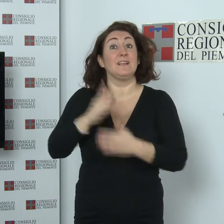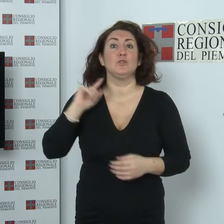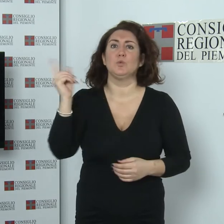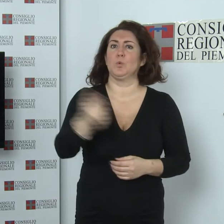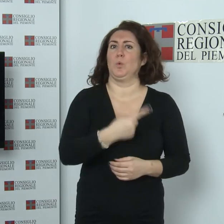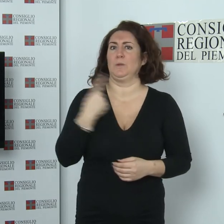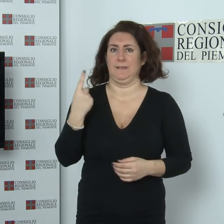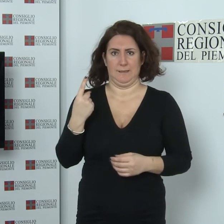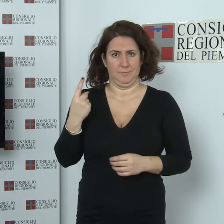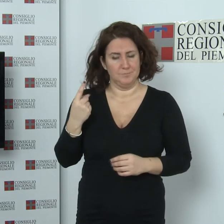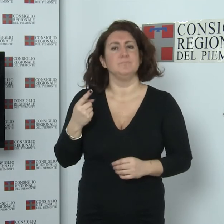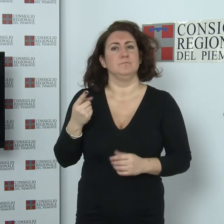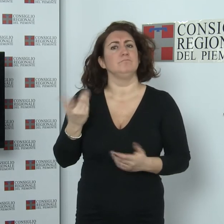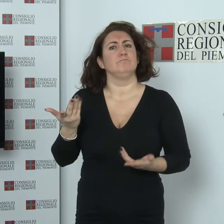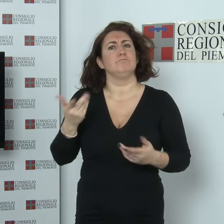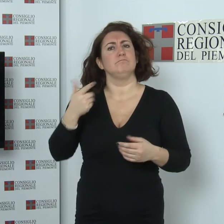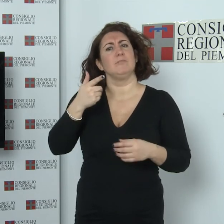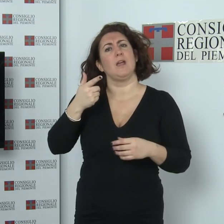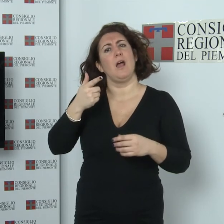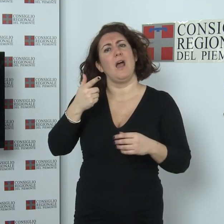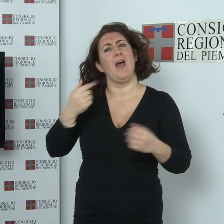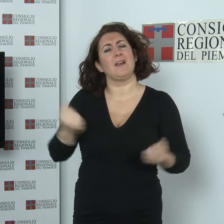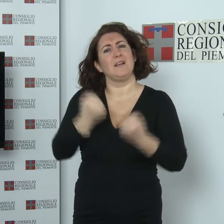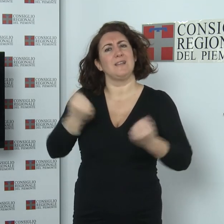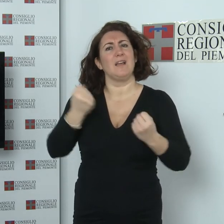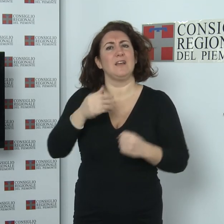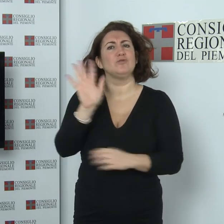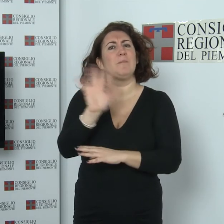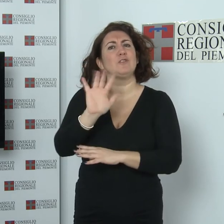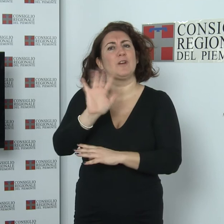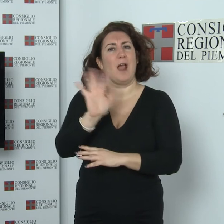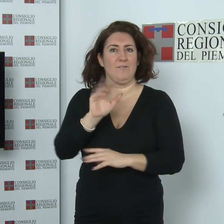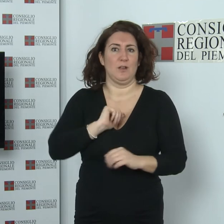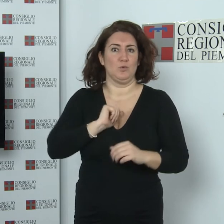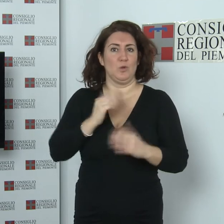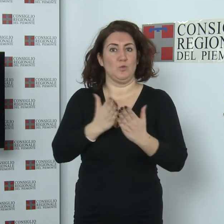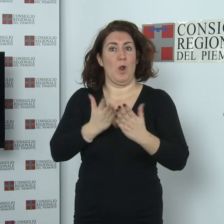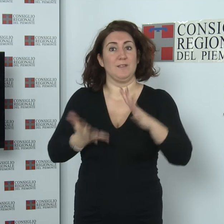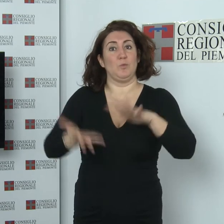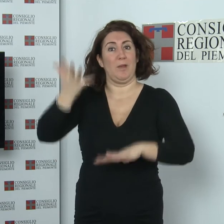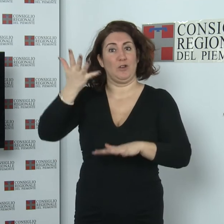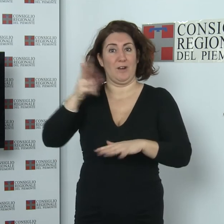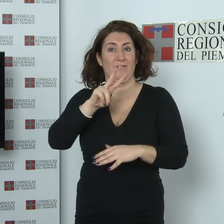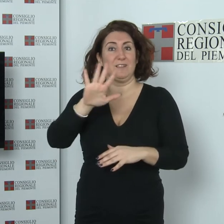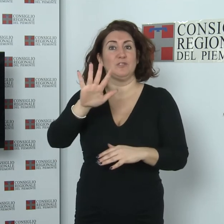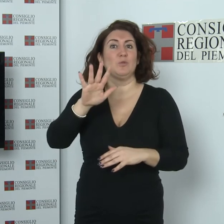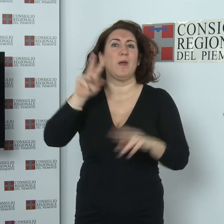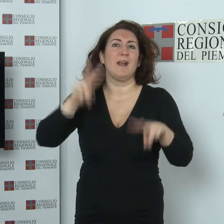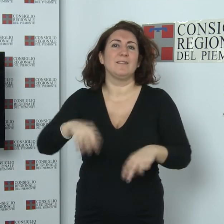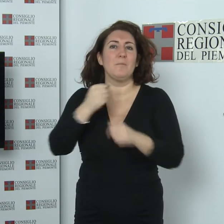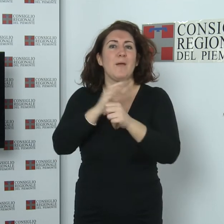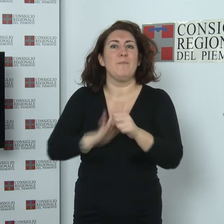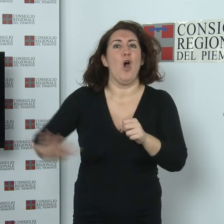rassegna cinematografica I diritti di tutti, rivolta alle scuole superiori di 25 realtà piemontesi. La manifestazione,